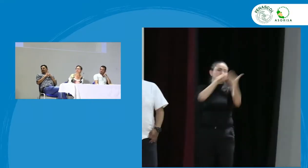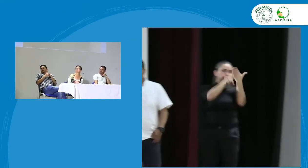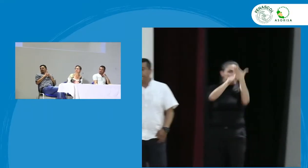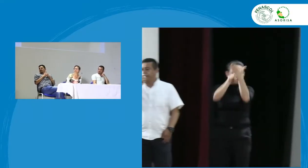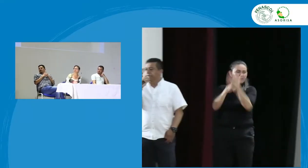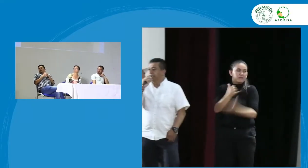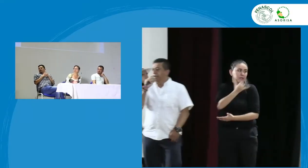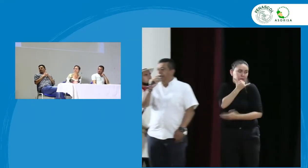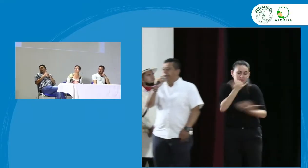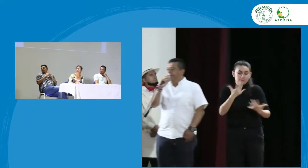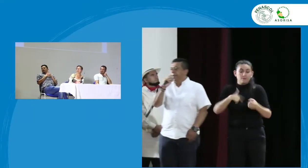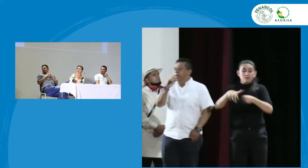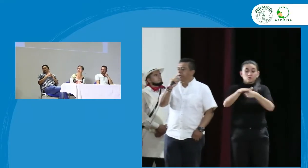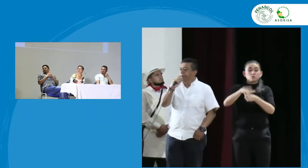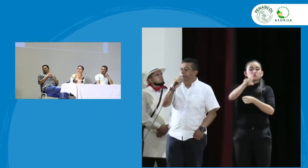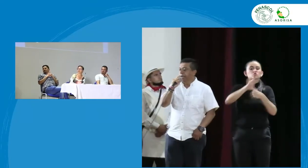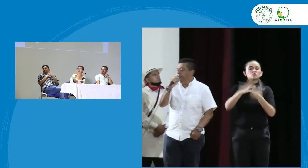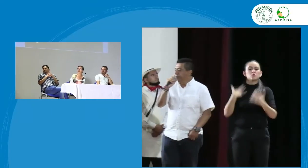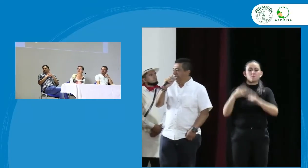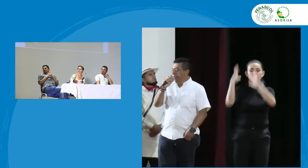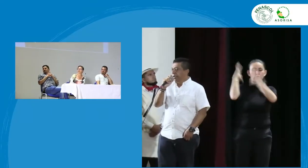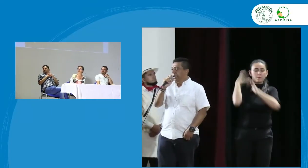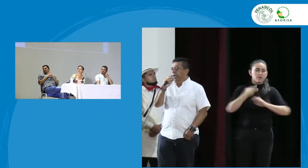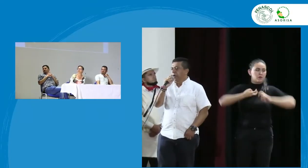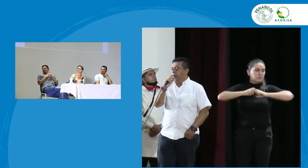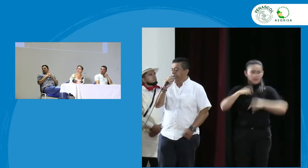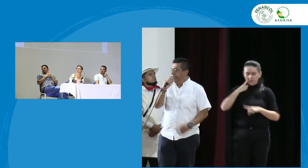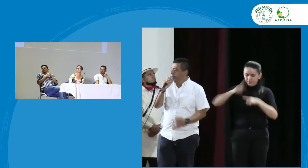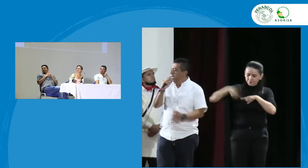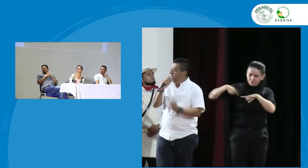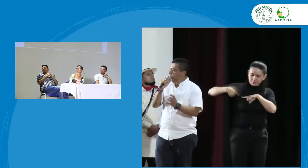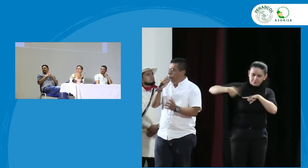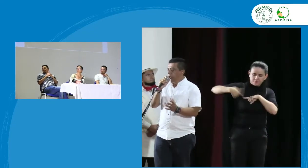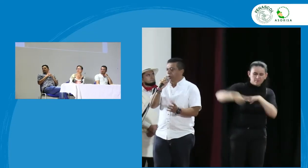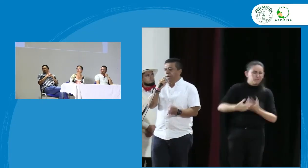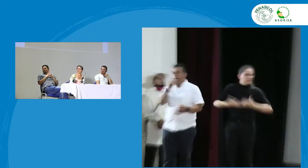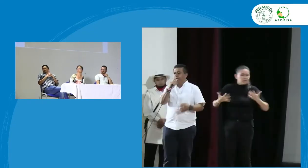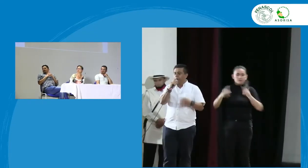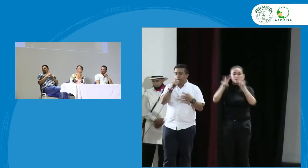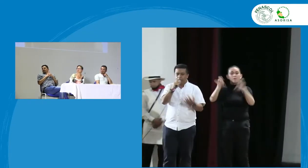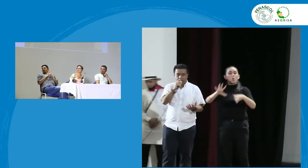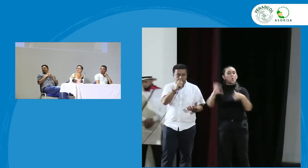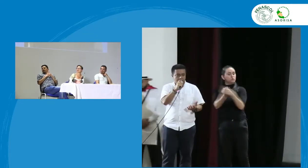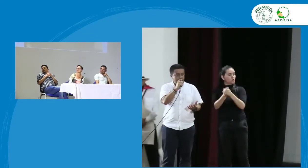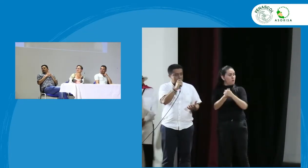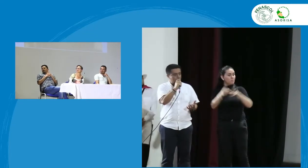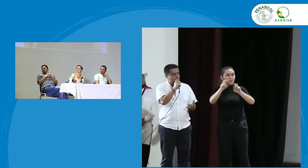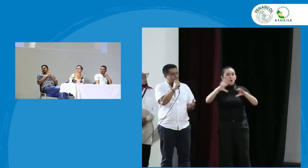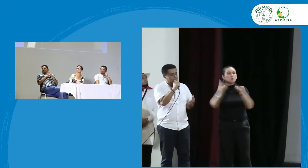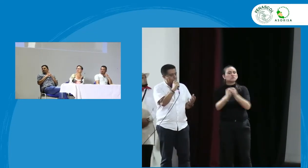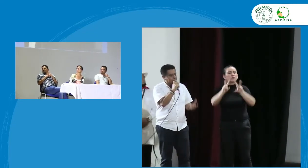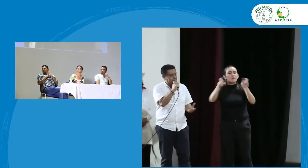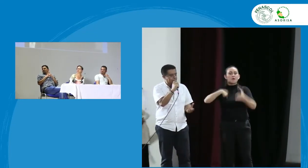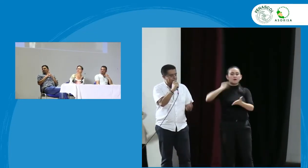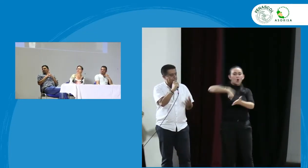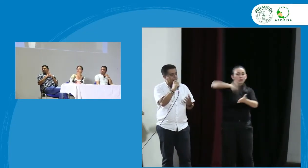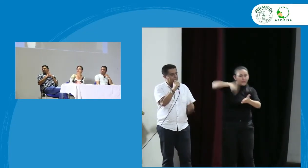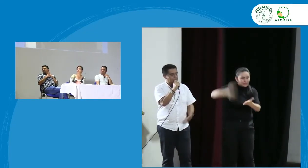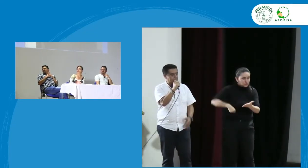ciudad de Petallá vemos siempre la problemática con el tema de la inclusión a la hora de la contratación a través de las alcaldías